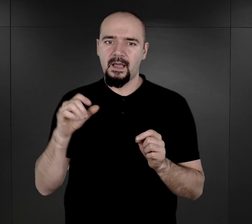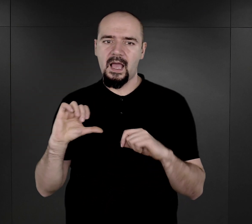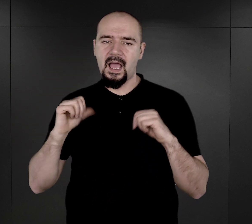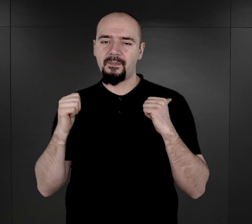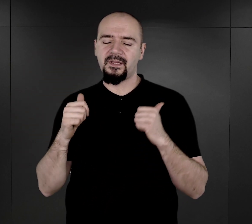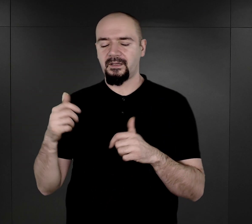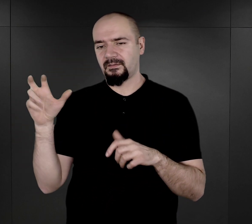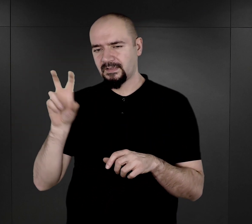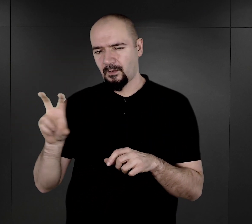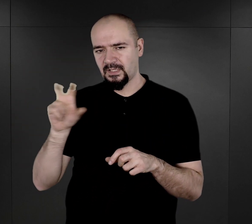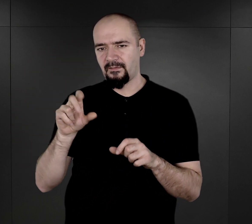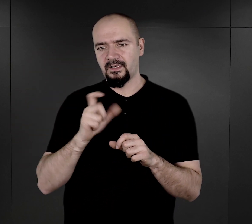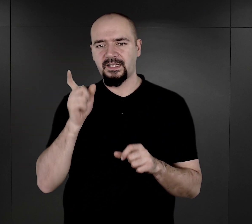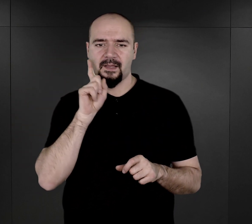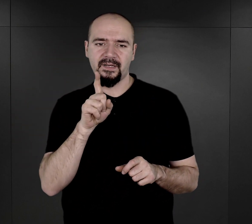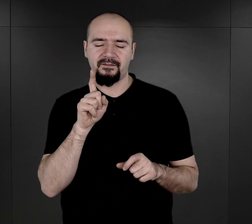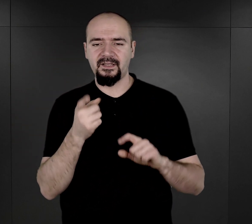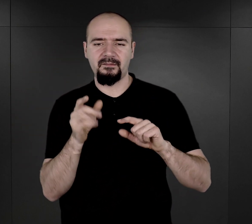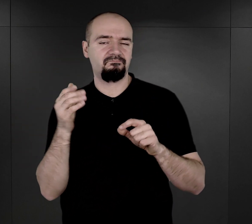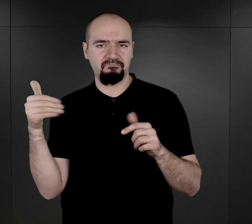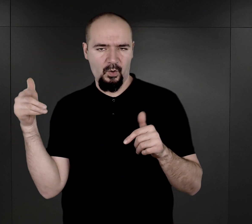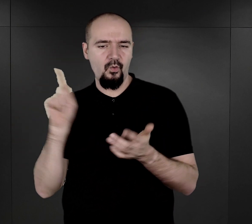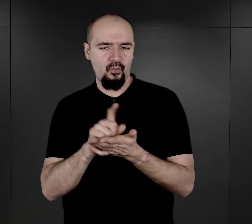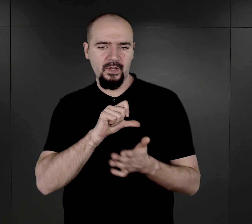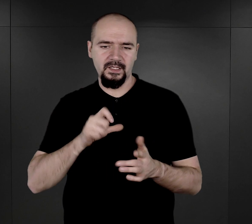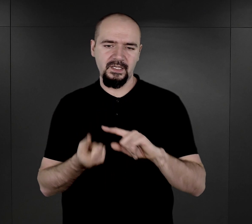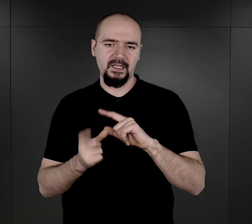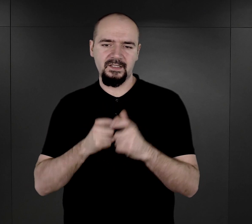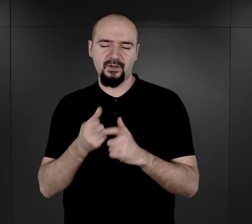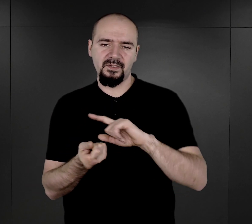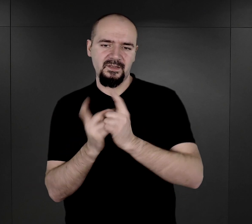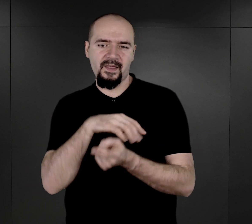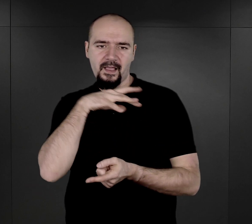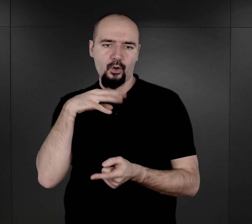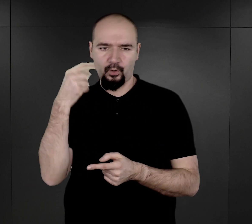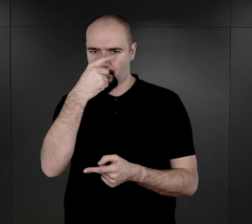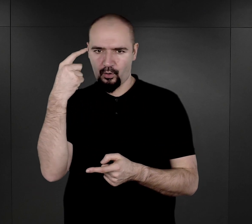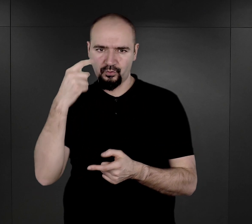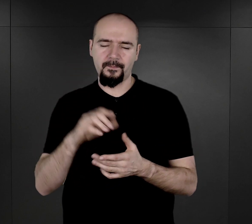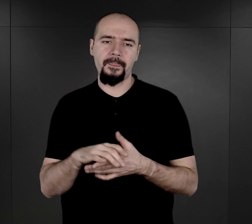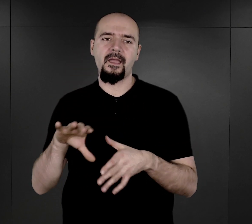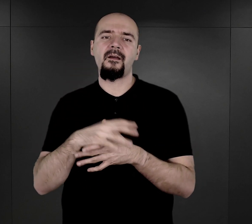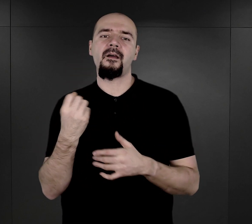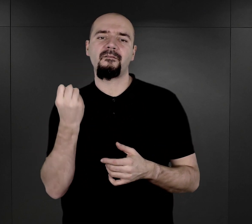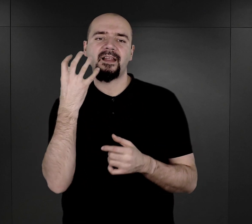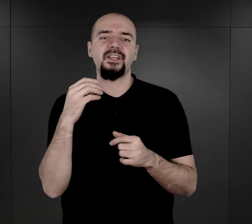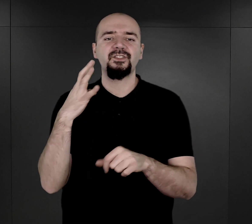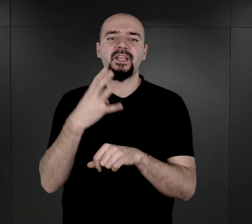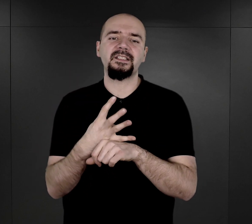obserwować, czy faktycznie dojdzie do zmiany tej tęczówki. W lecie 1943 roku pojawiła się w obozie